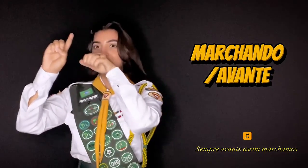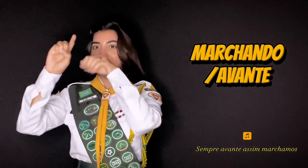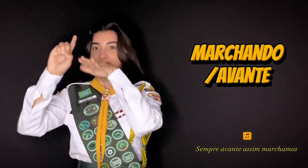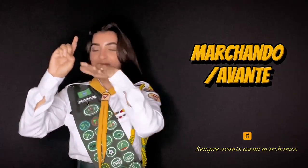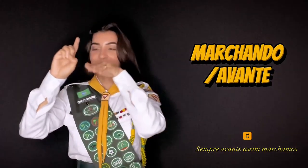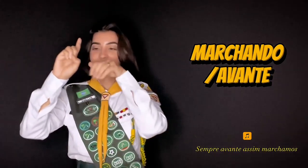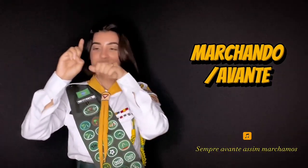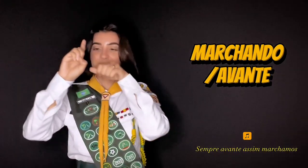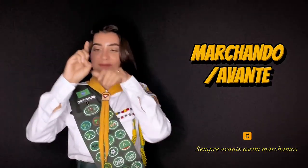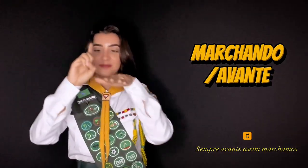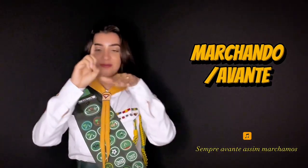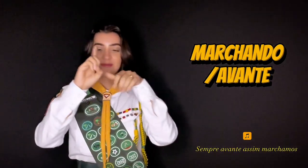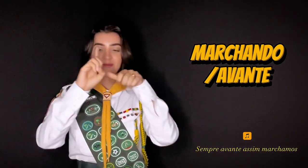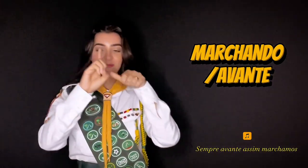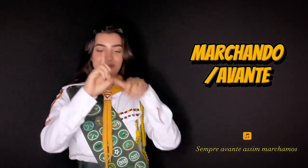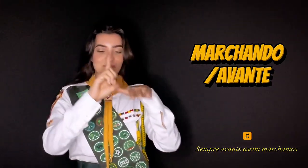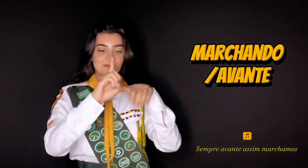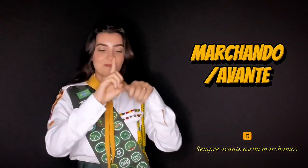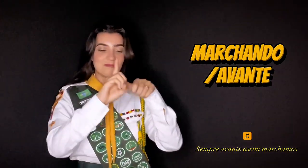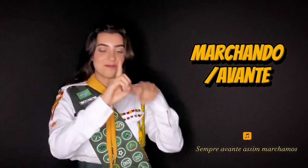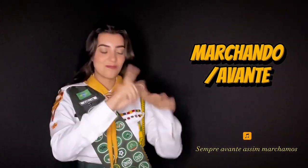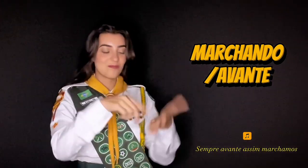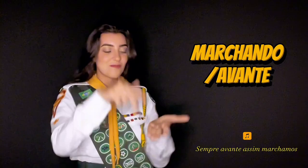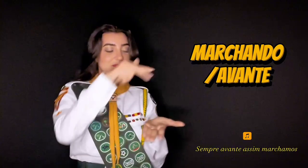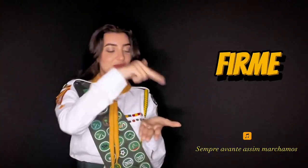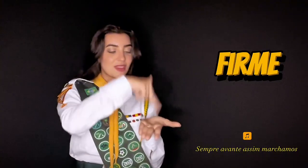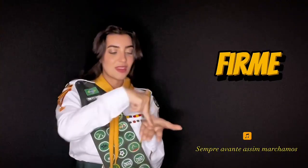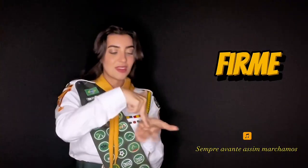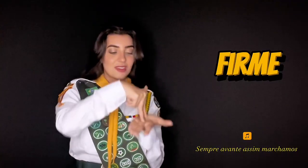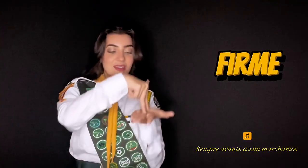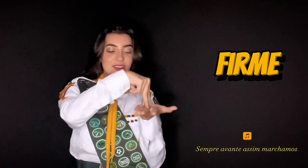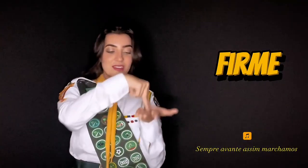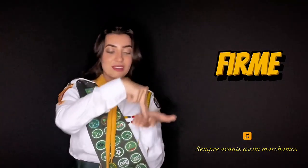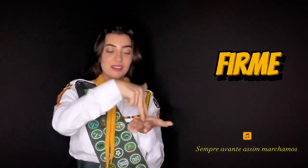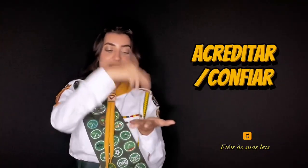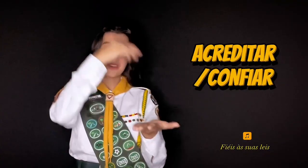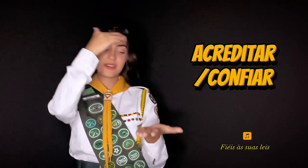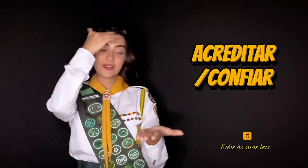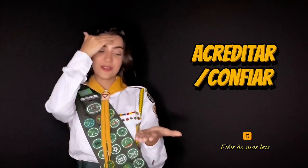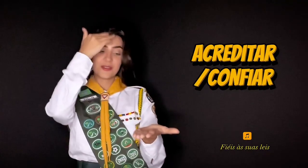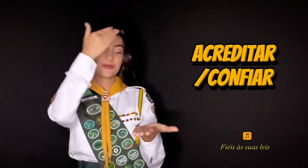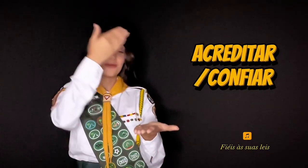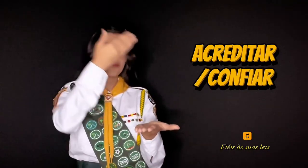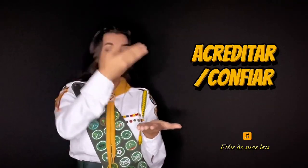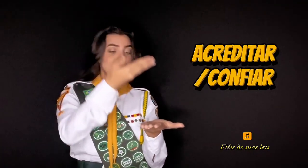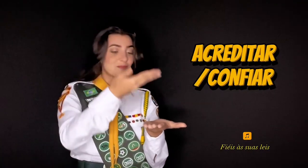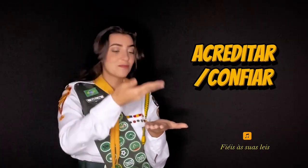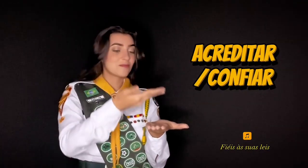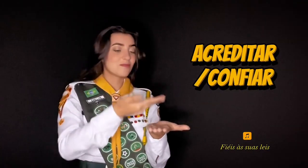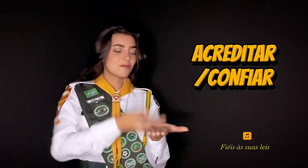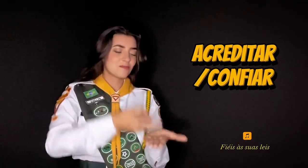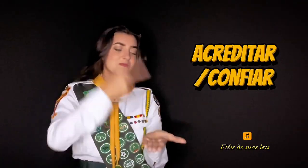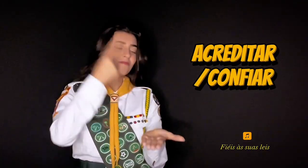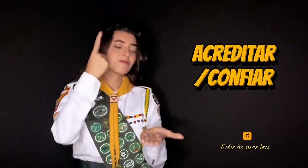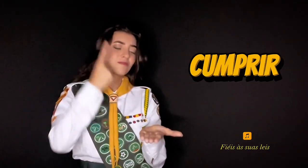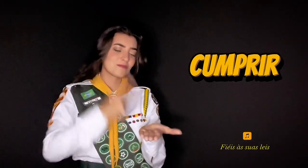Avante Firme Acreditar Confiante